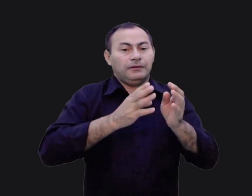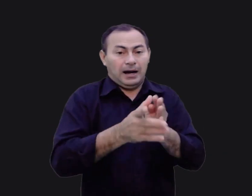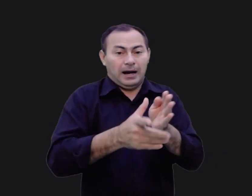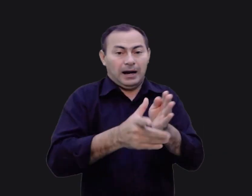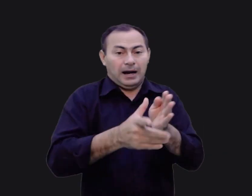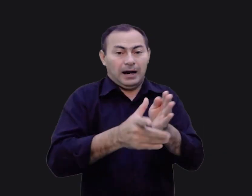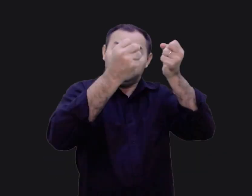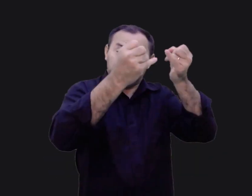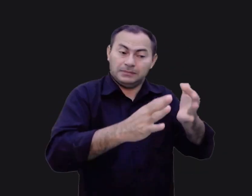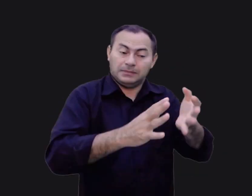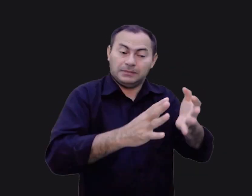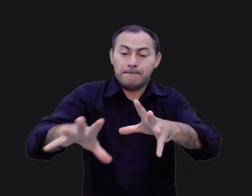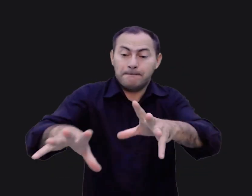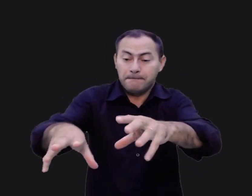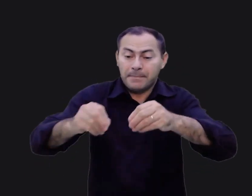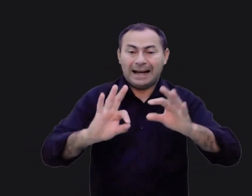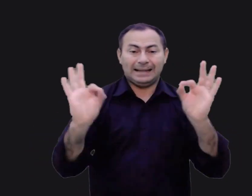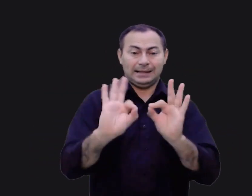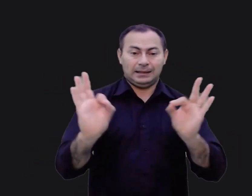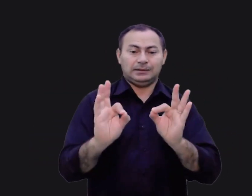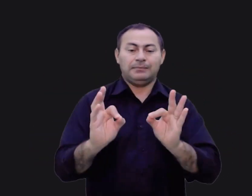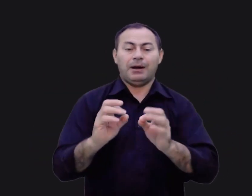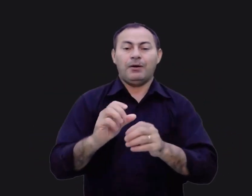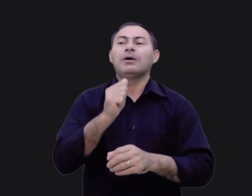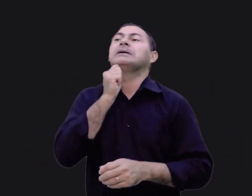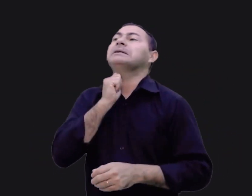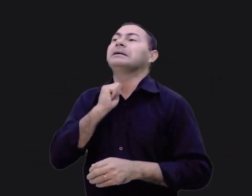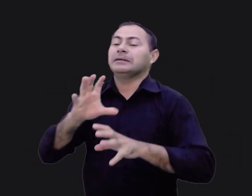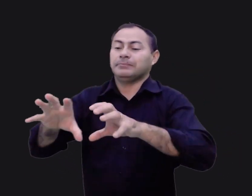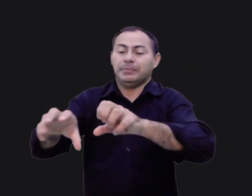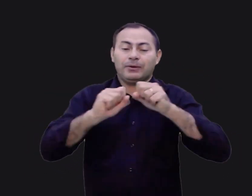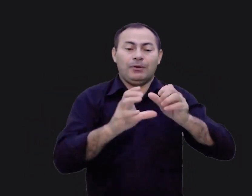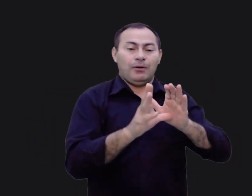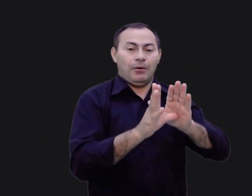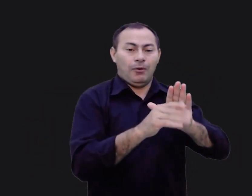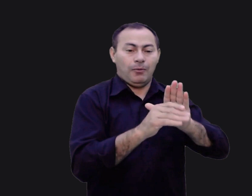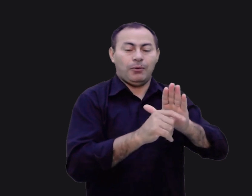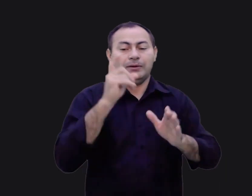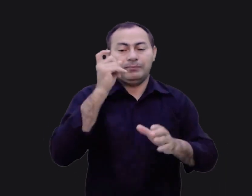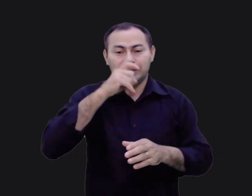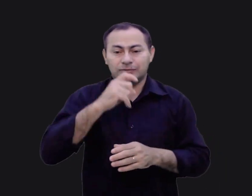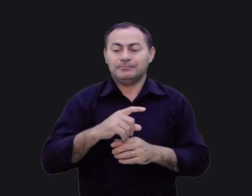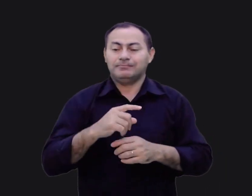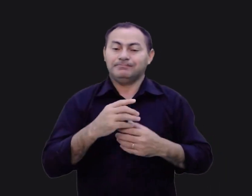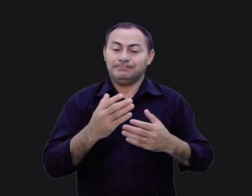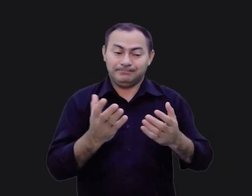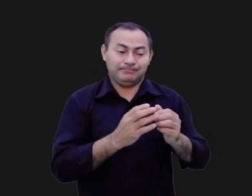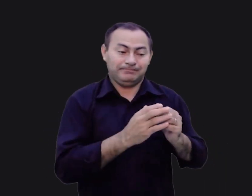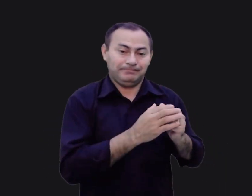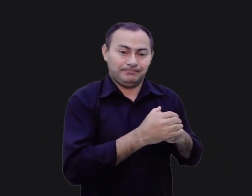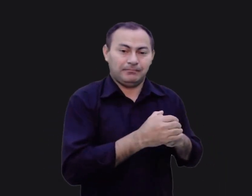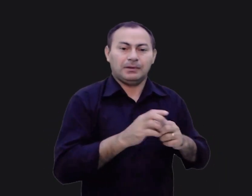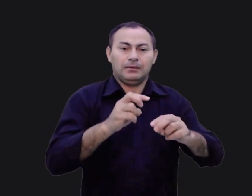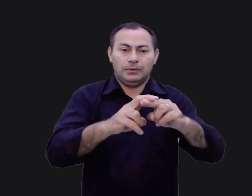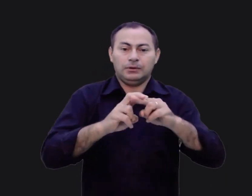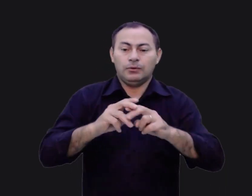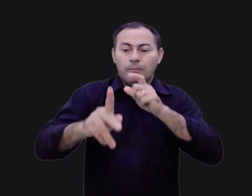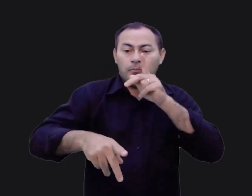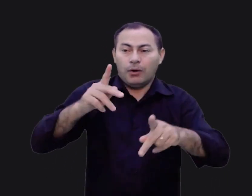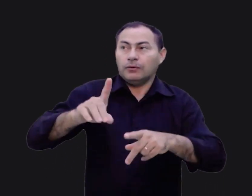pegarem nada do esbólio, mas ele pegou, roubou, mentiu e enganou. Foi por isso que o povo